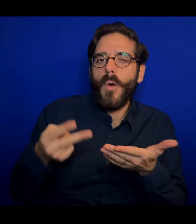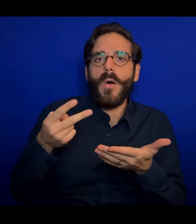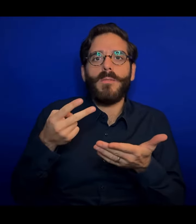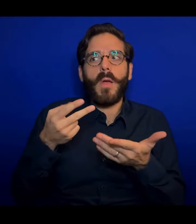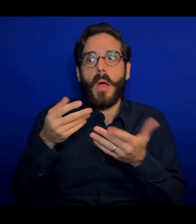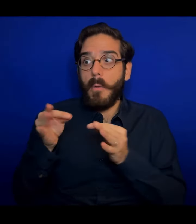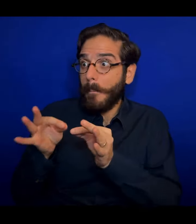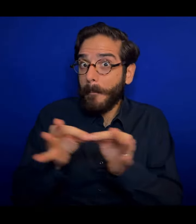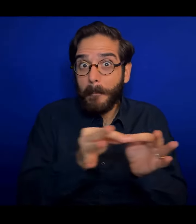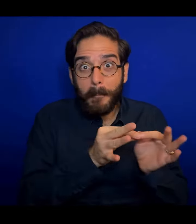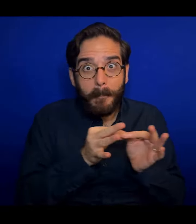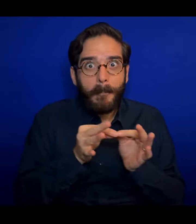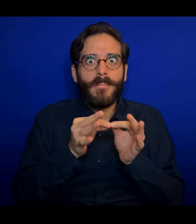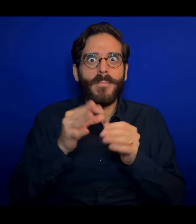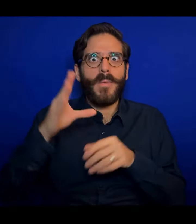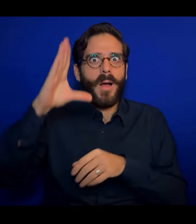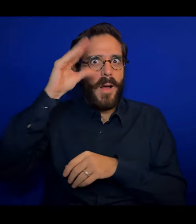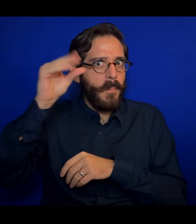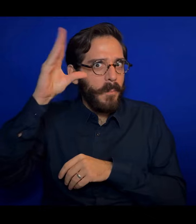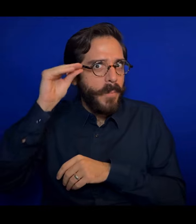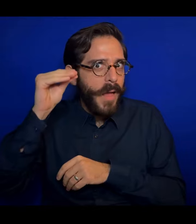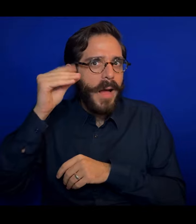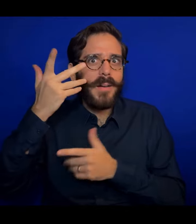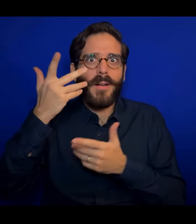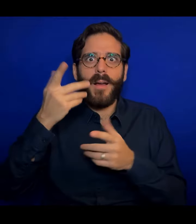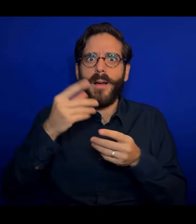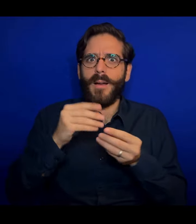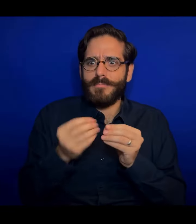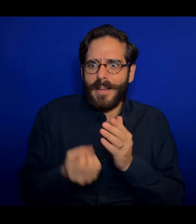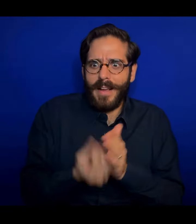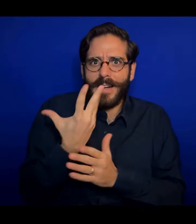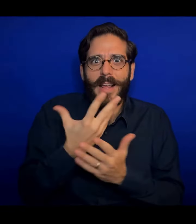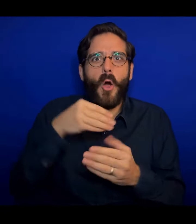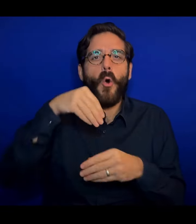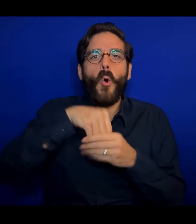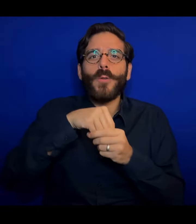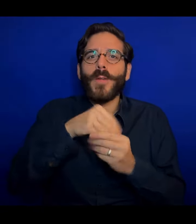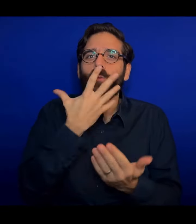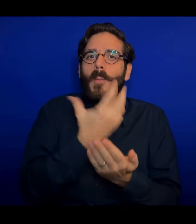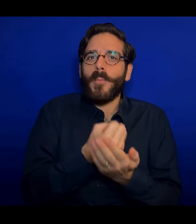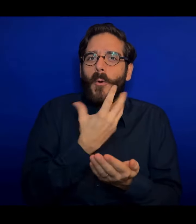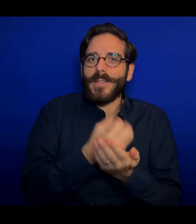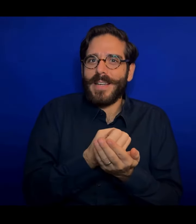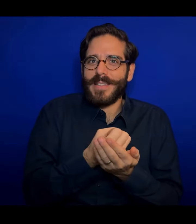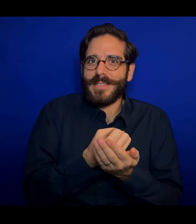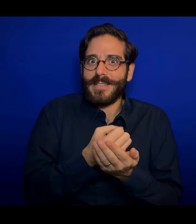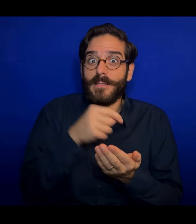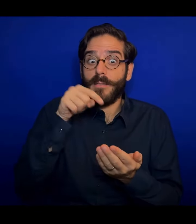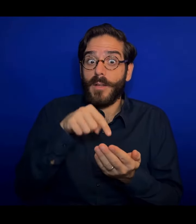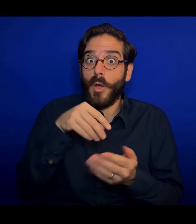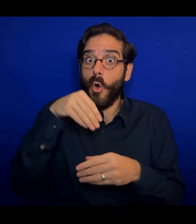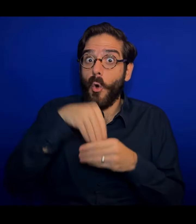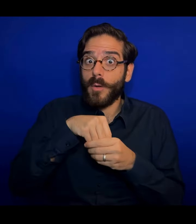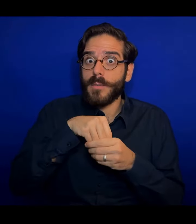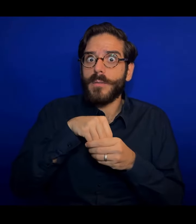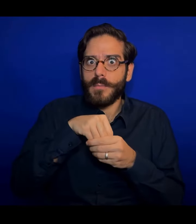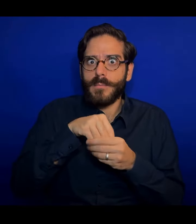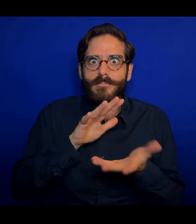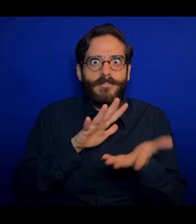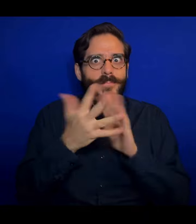condividere e apprendere come creare contenuti per un podcast, rendendoli accessibili anche